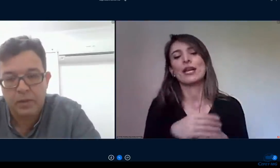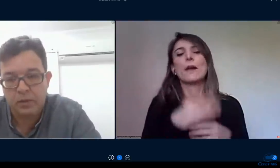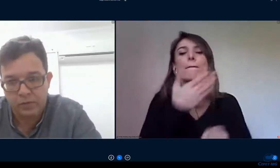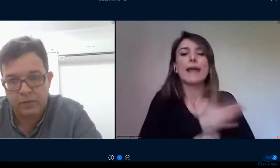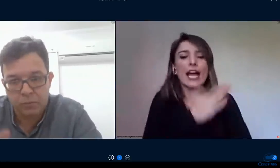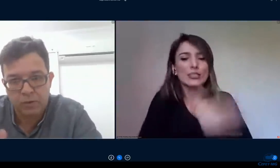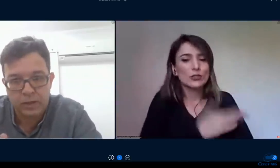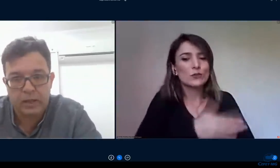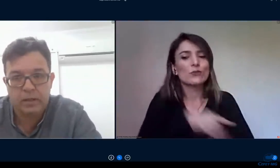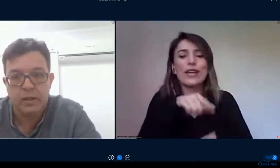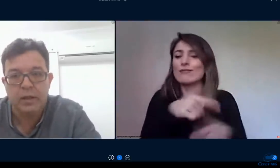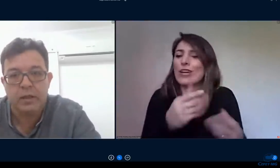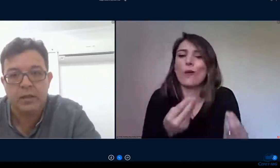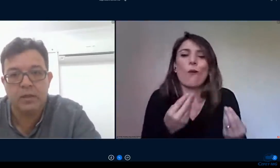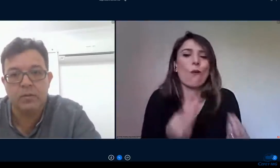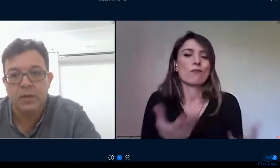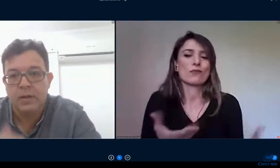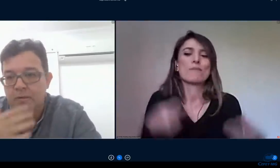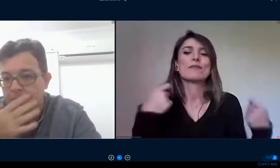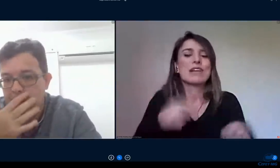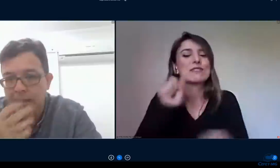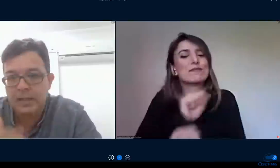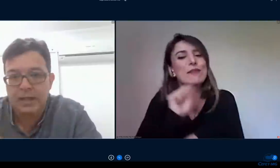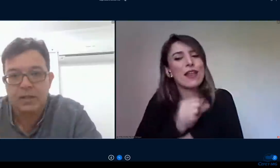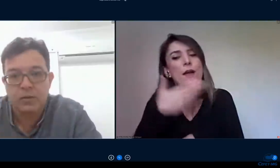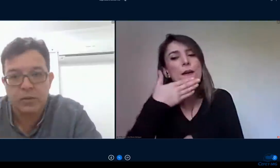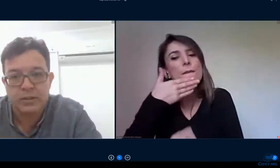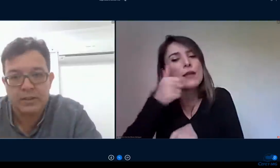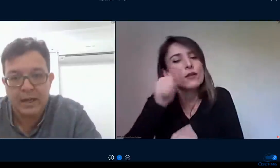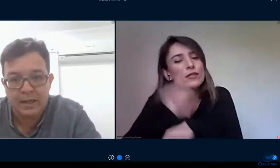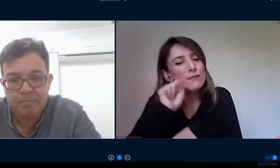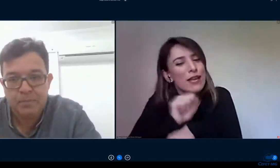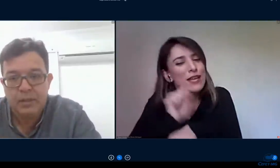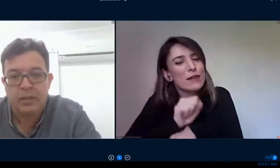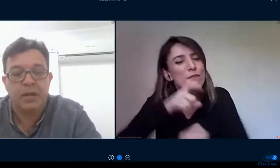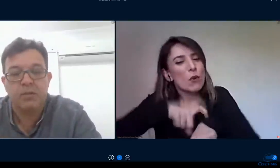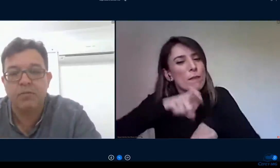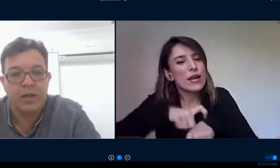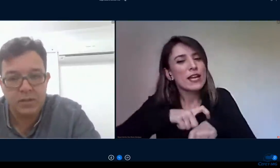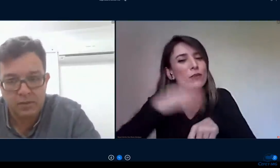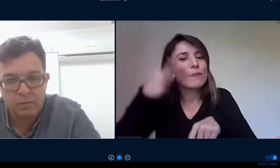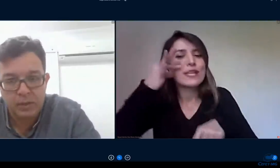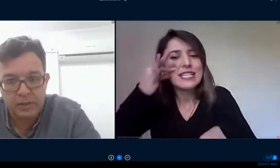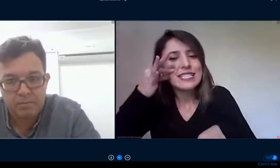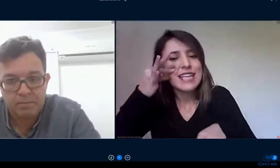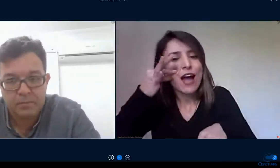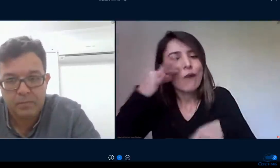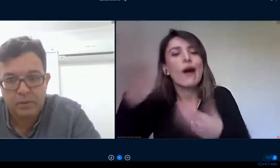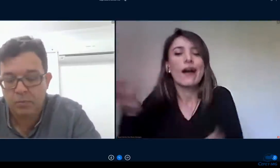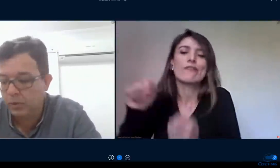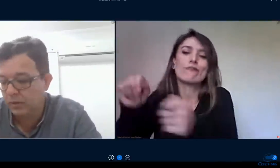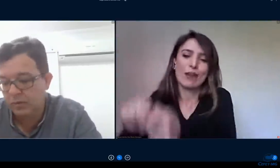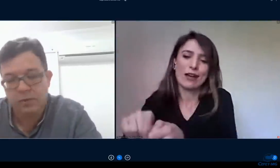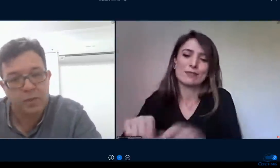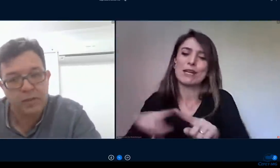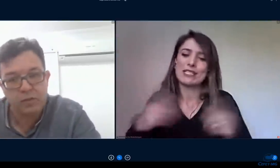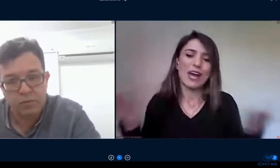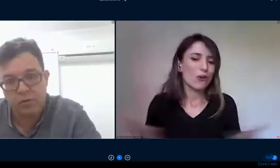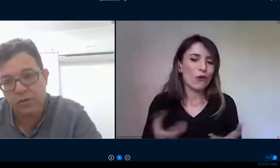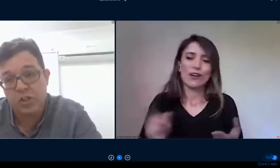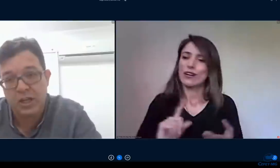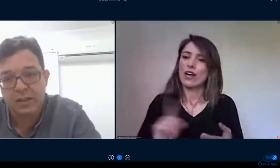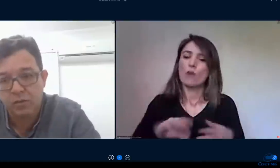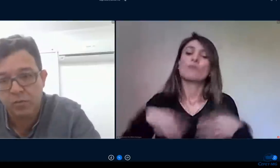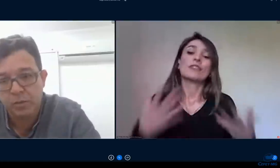concluir e nós temos ok então vai até onde dá mas não fecha a disciplina então muitas